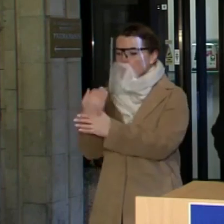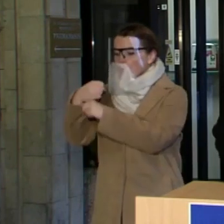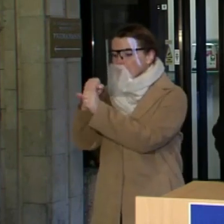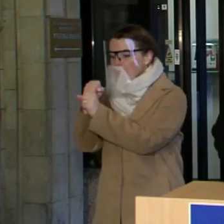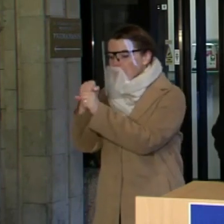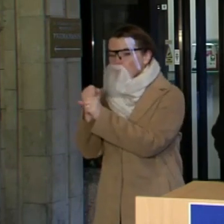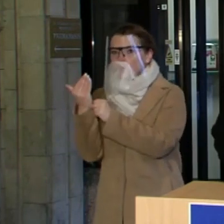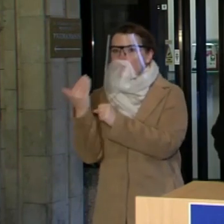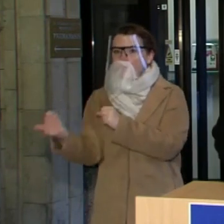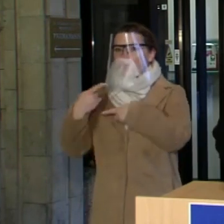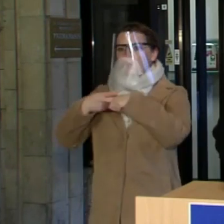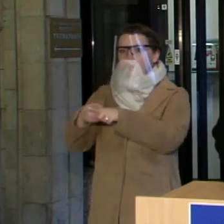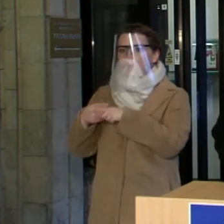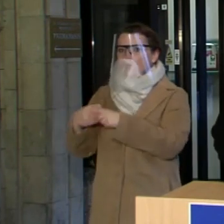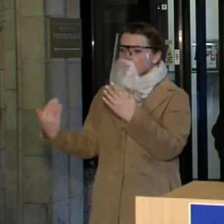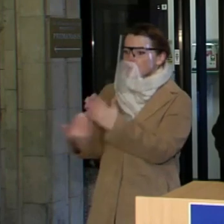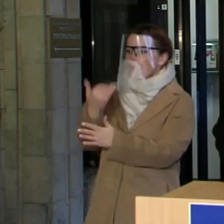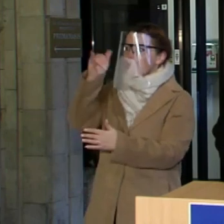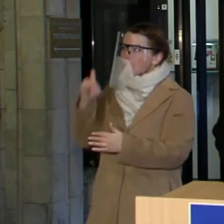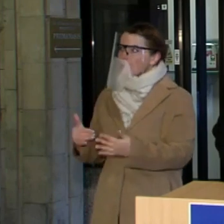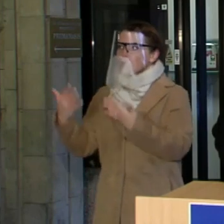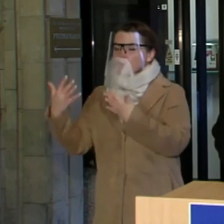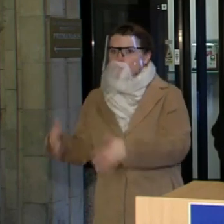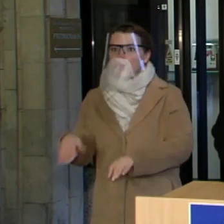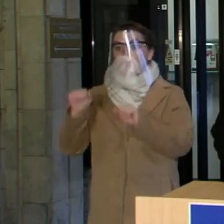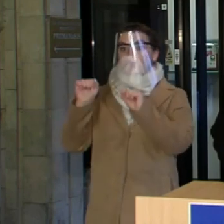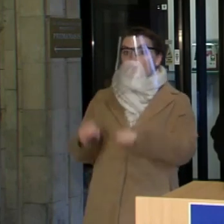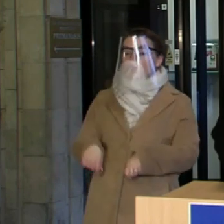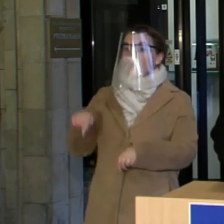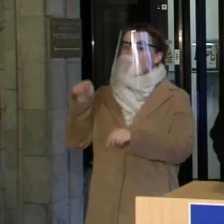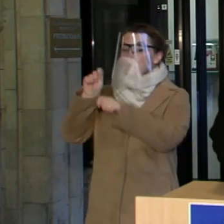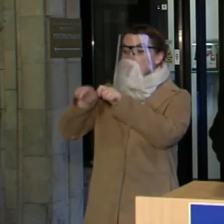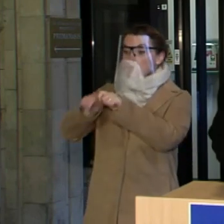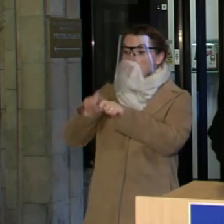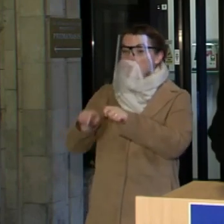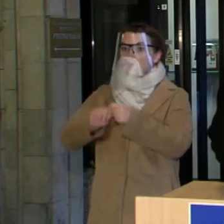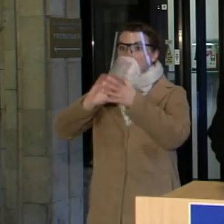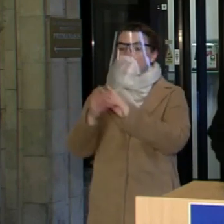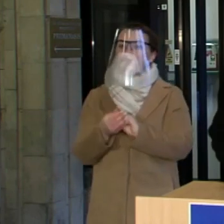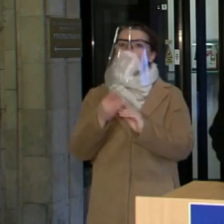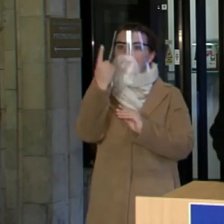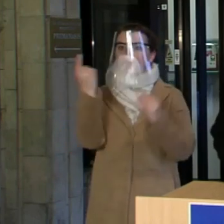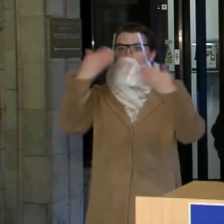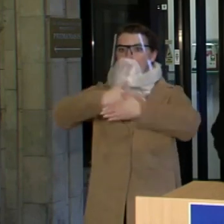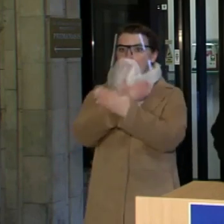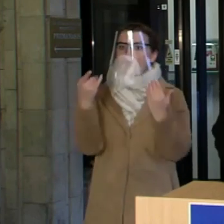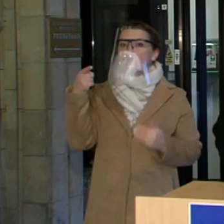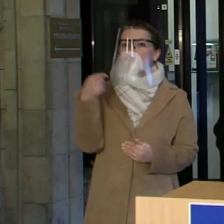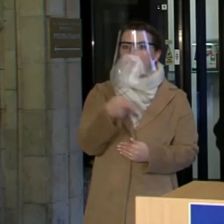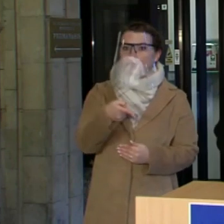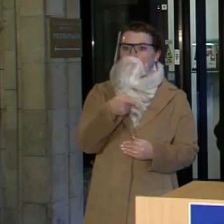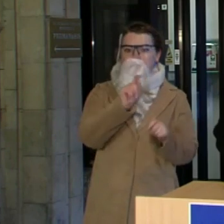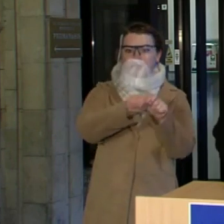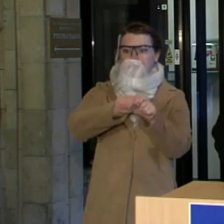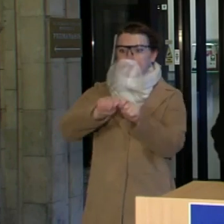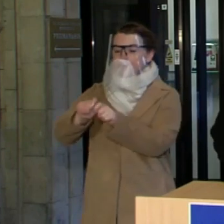įrenginys, kuris galėtų testuoti arba apie tūkstantį vienetų per parą. Tai